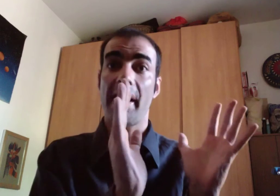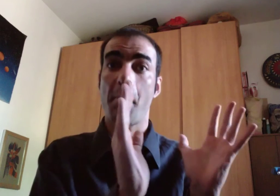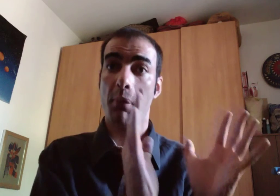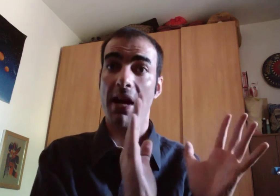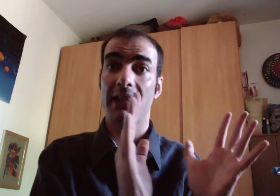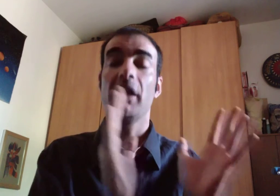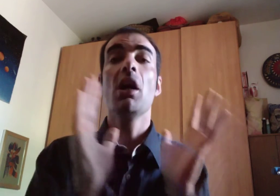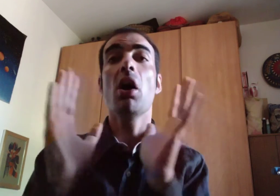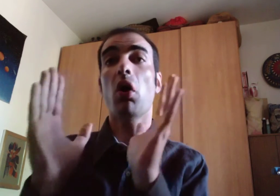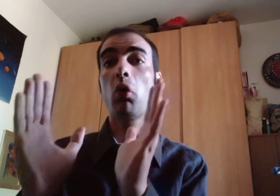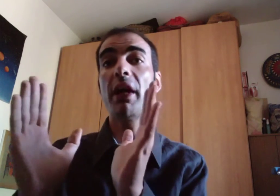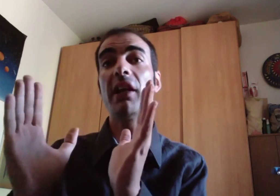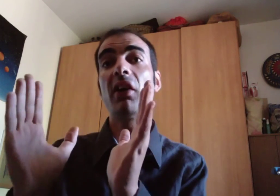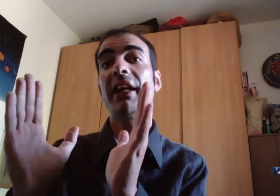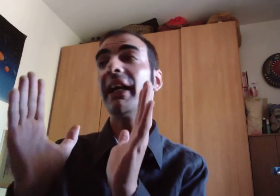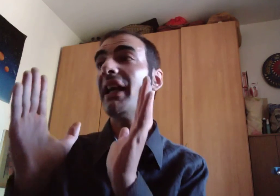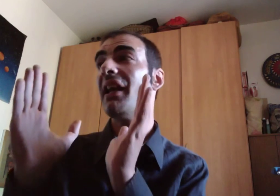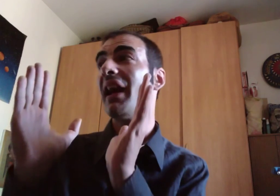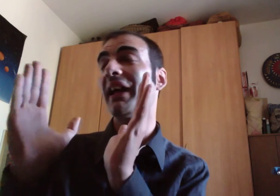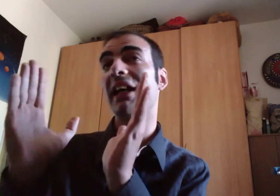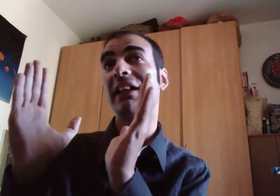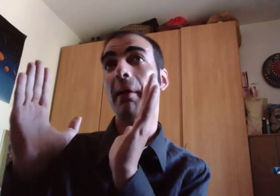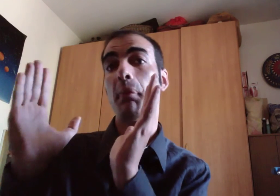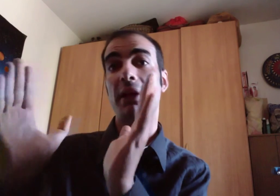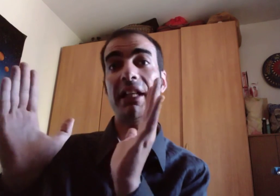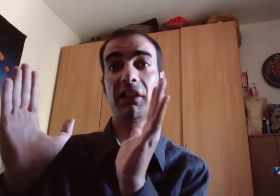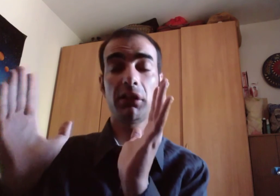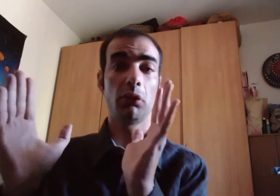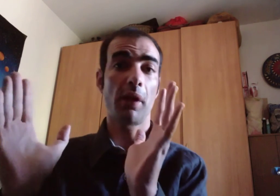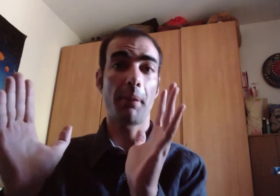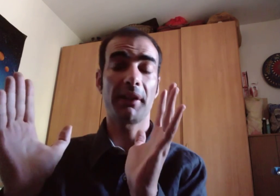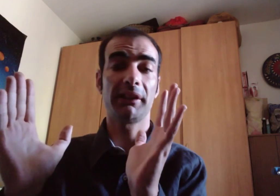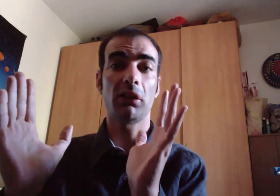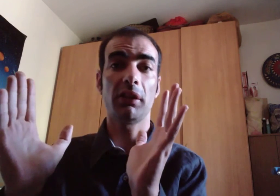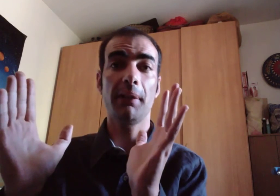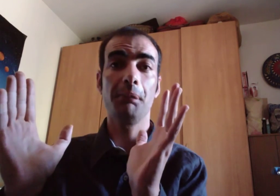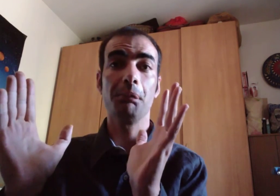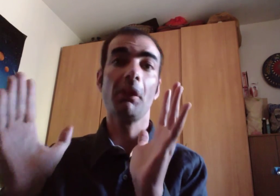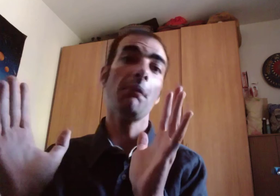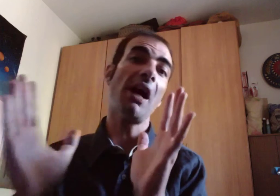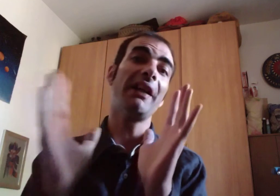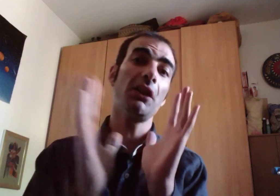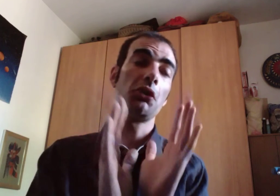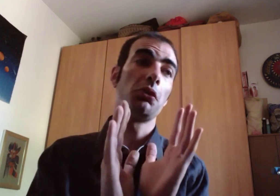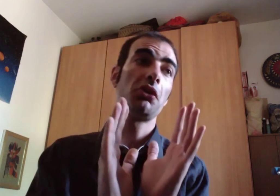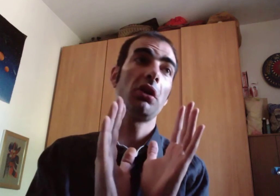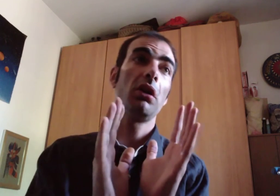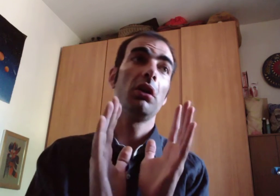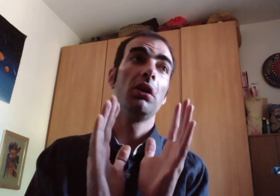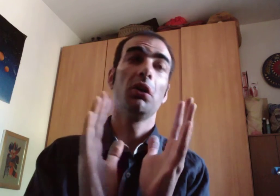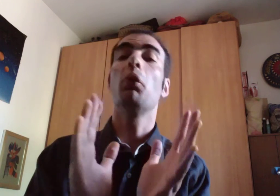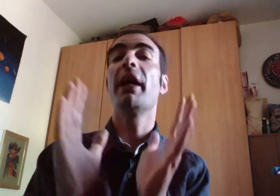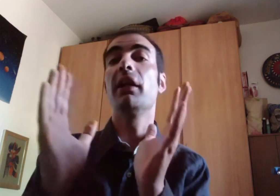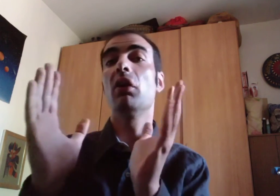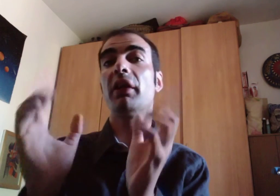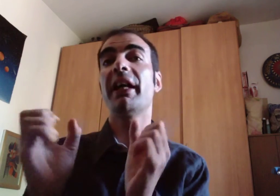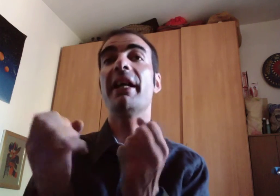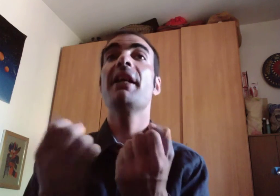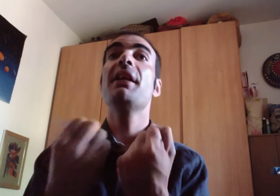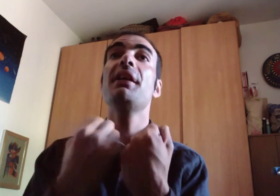appare o quello che la carica apparente di una persona ma che giusto quello che in